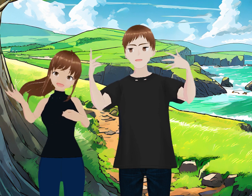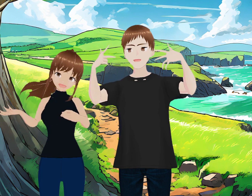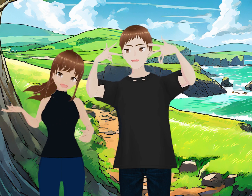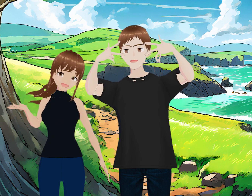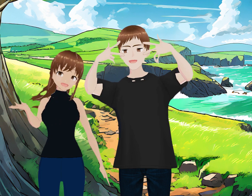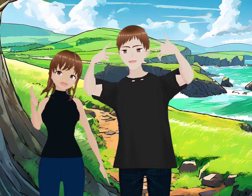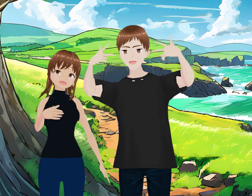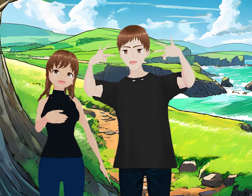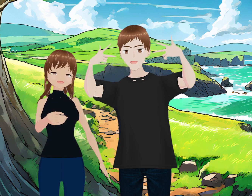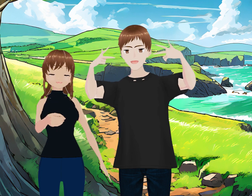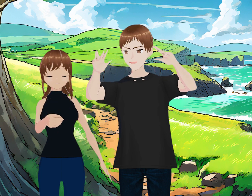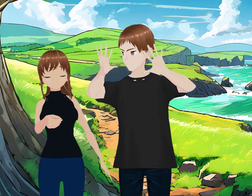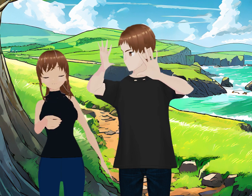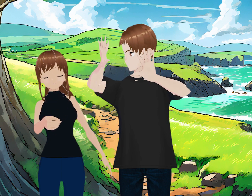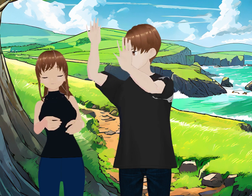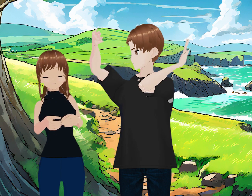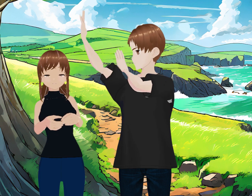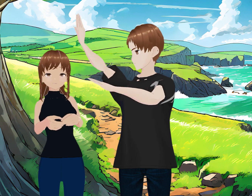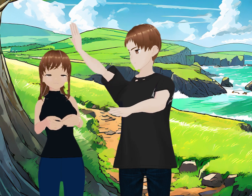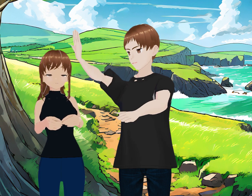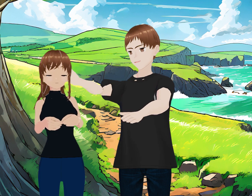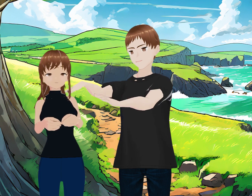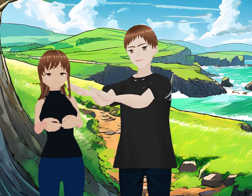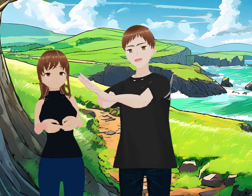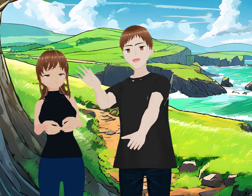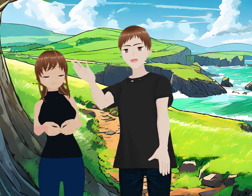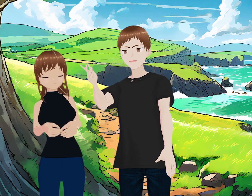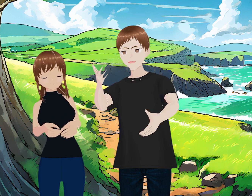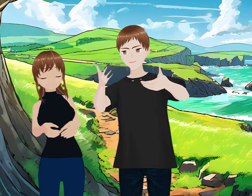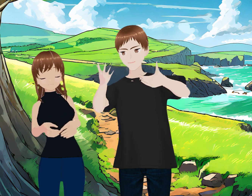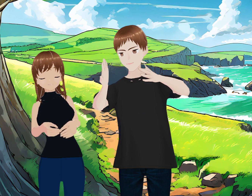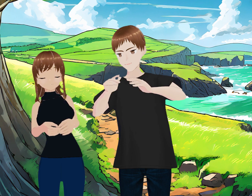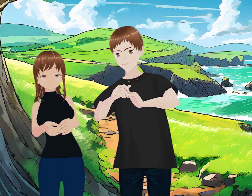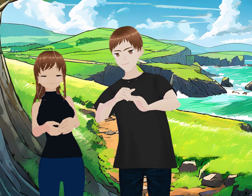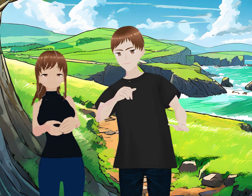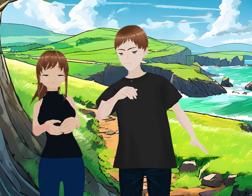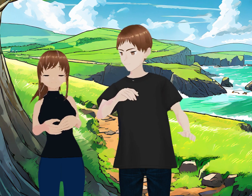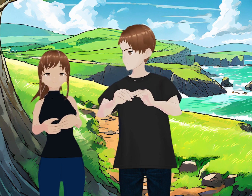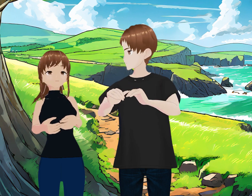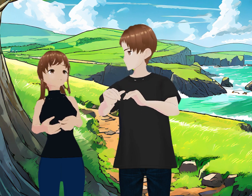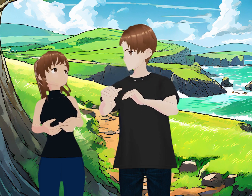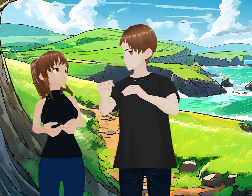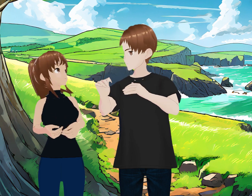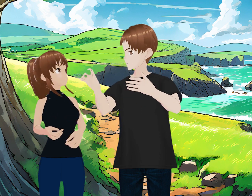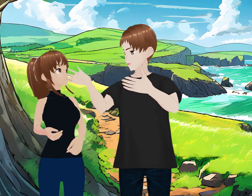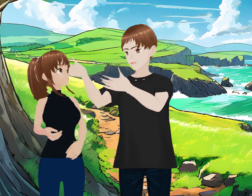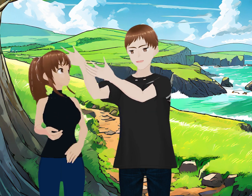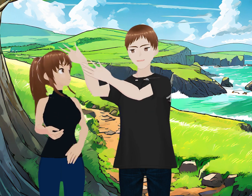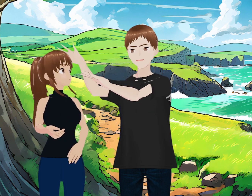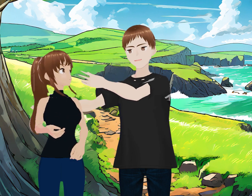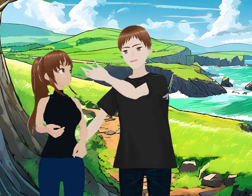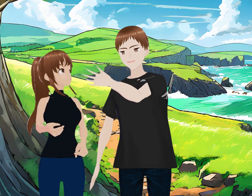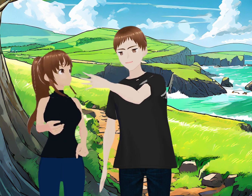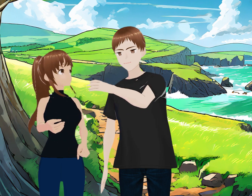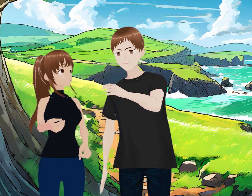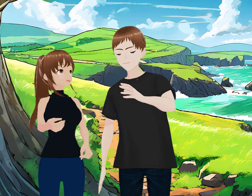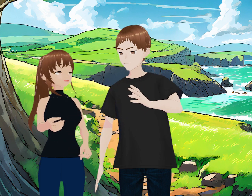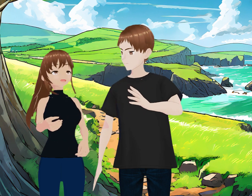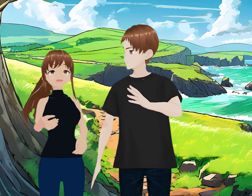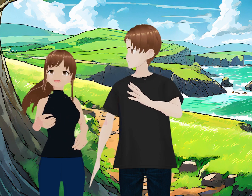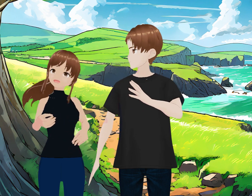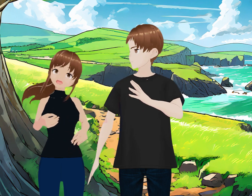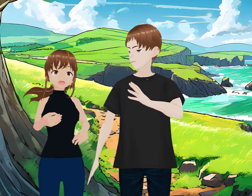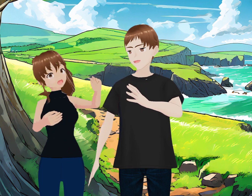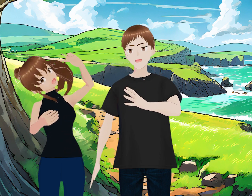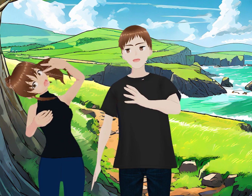podemos cambiar todo. Y esto que ustedes están viendo acá, díganos, déjenos en los comentarios si de repente nos prefieren en esta nueva versión tipo